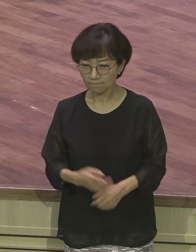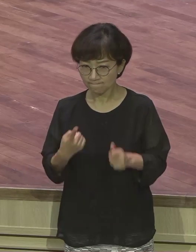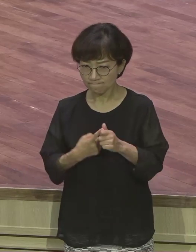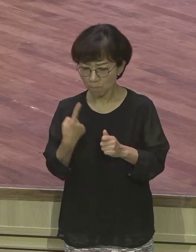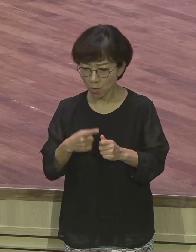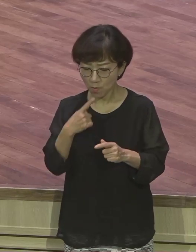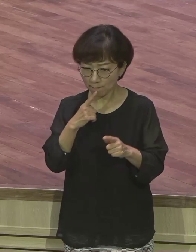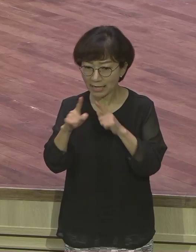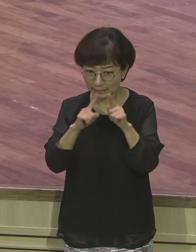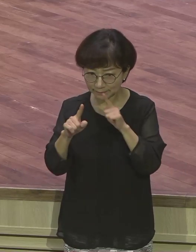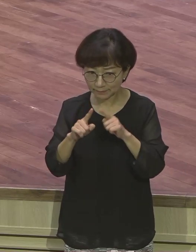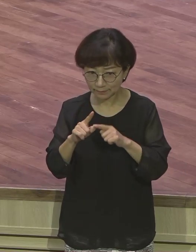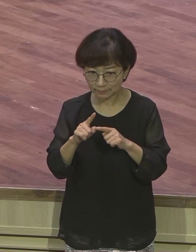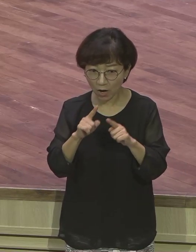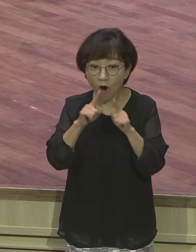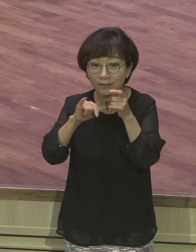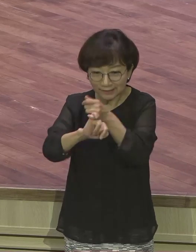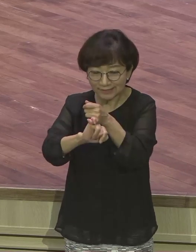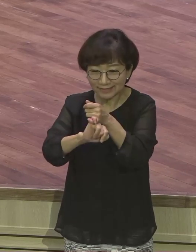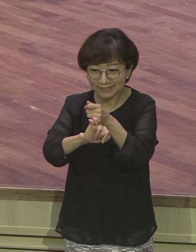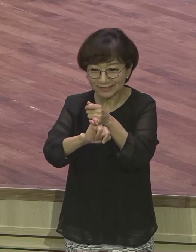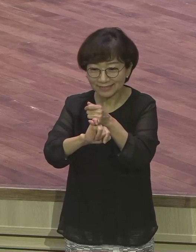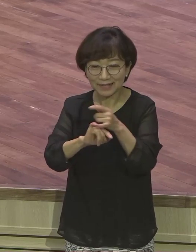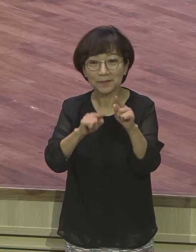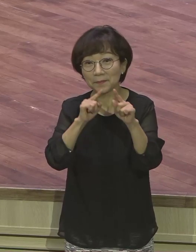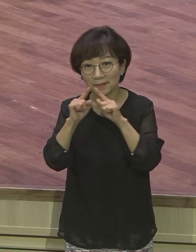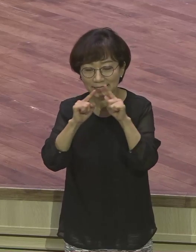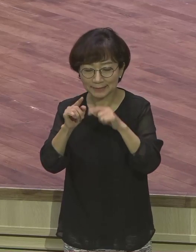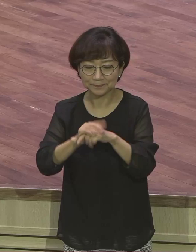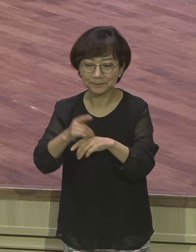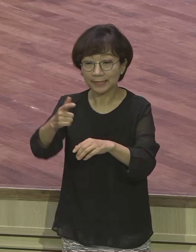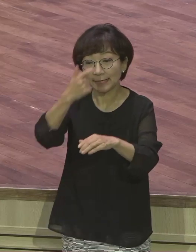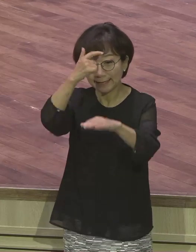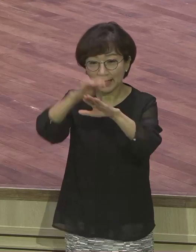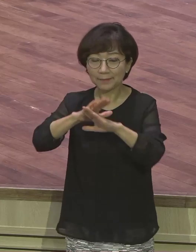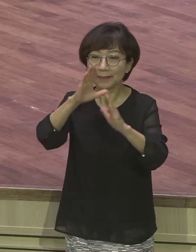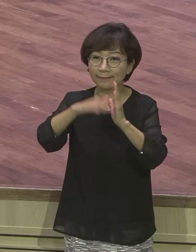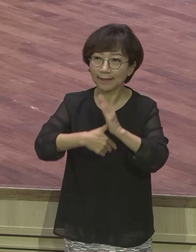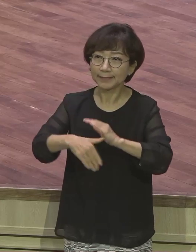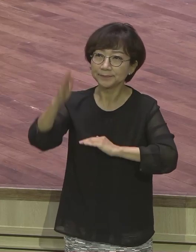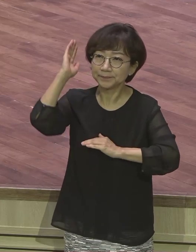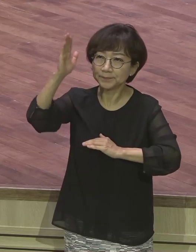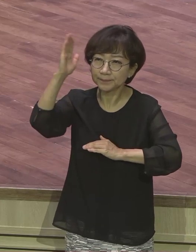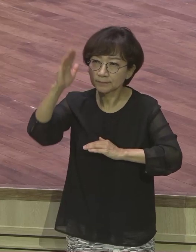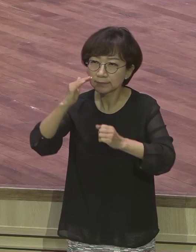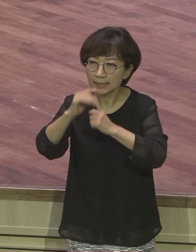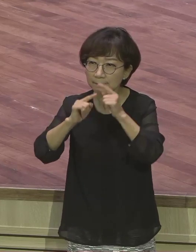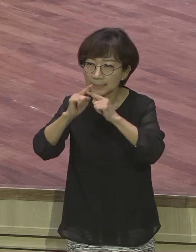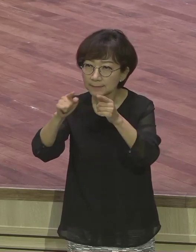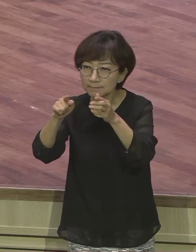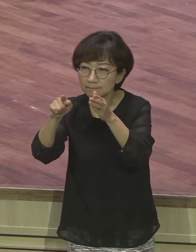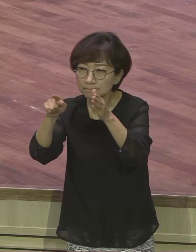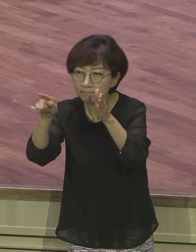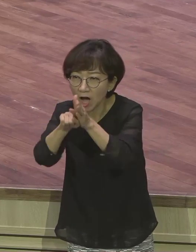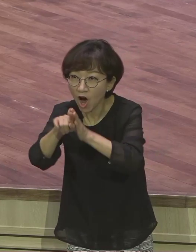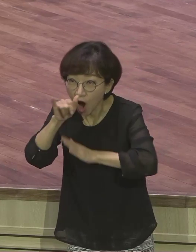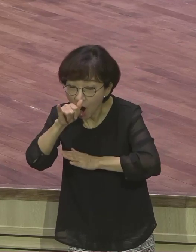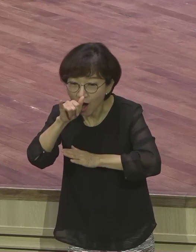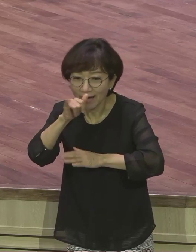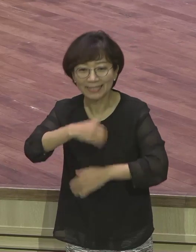은약 말씀. 그러니까 말씀 예배 때 여러 말씀 잡느냐 못 잡느냐 따라서 이 CVD IP가 진행되는 거예요. 말씀